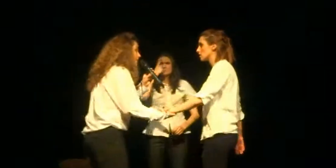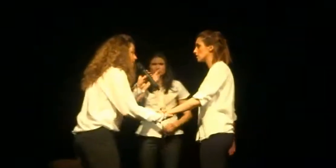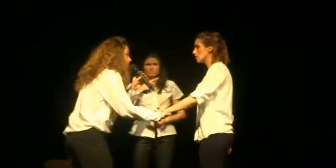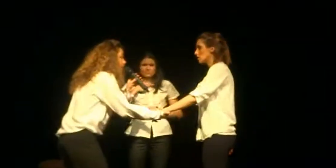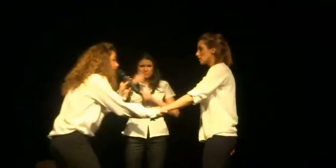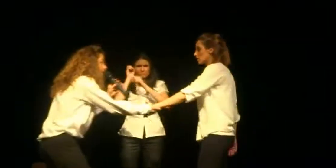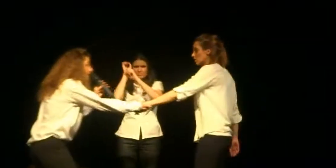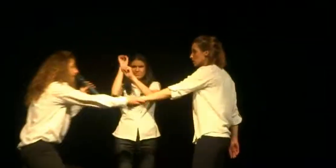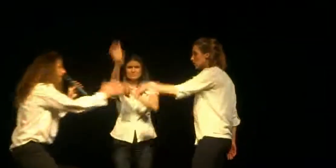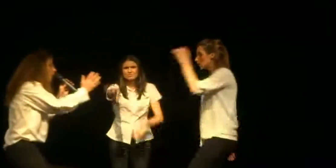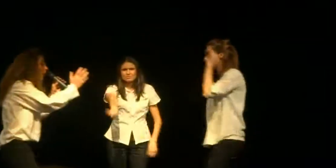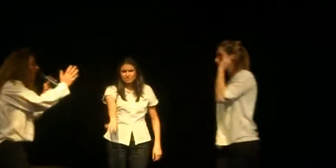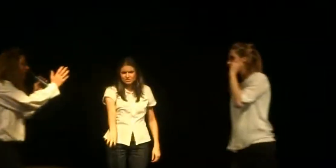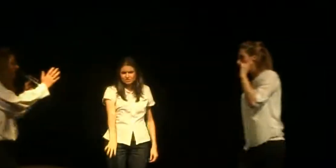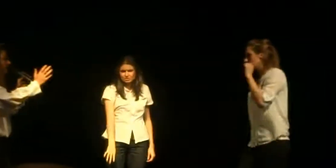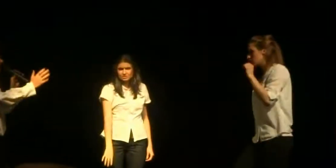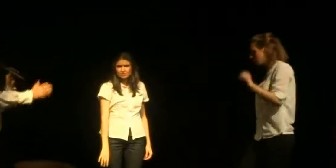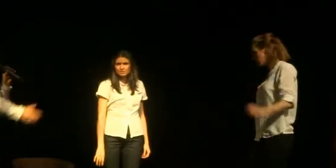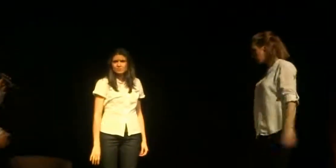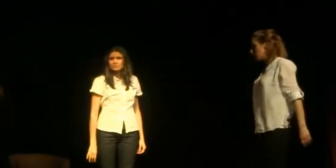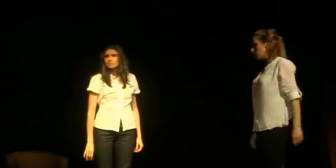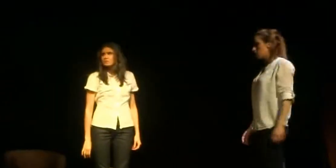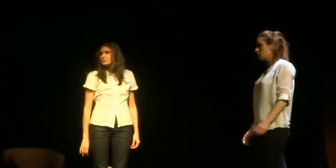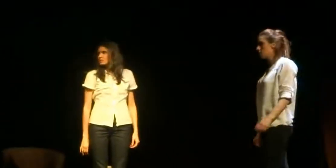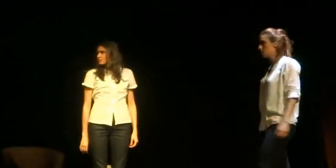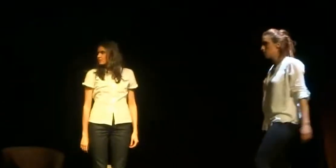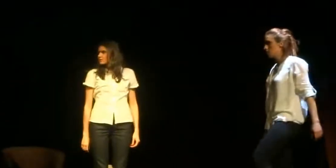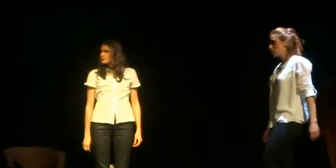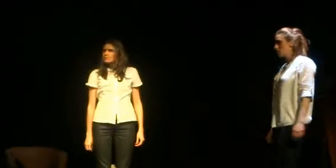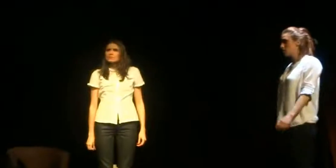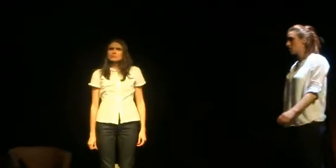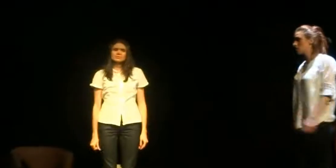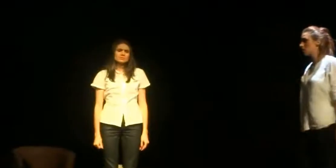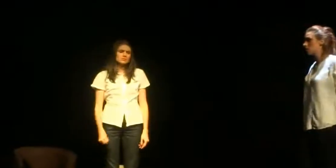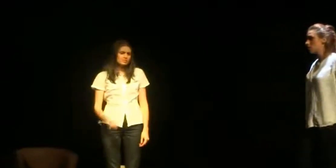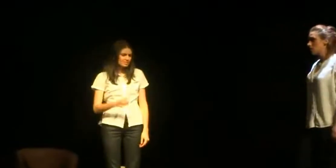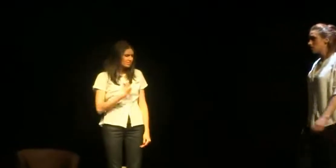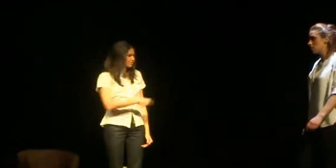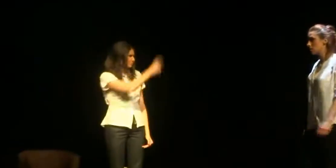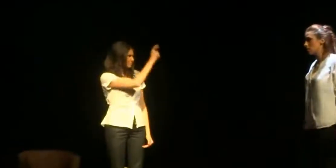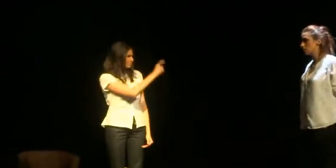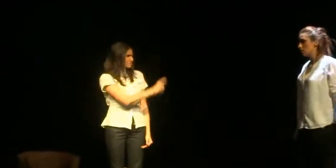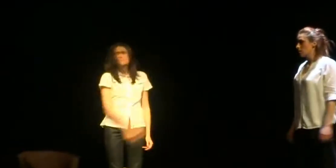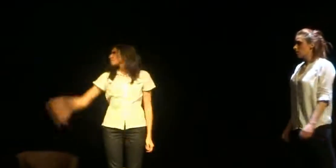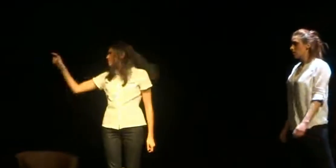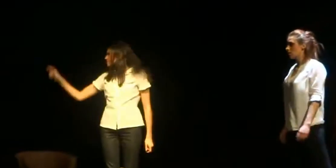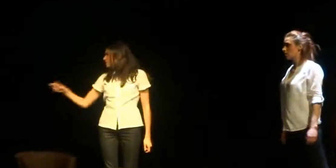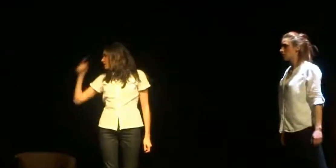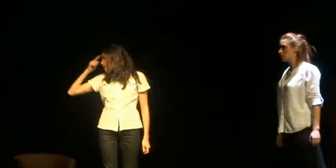Tu cèderais bien tes droits Tu droits Tu voudrais penser ce trou plein d